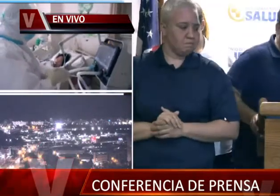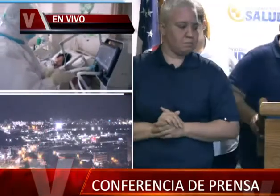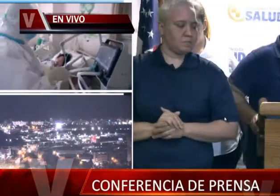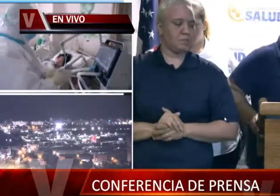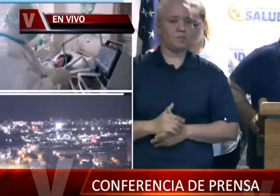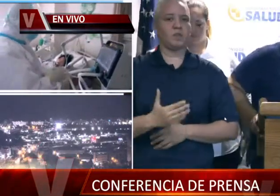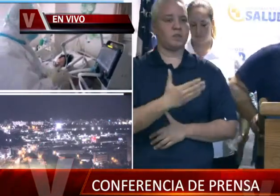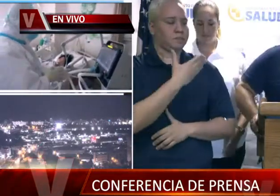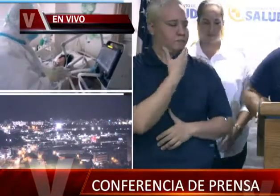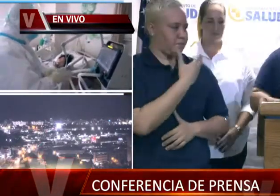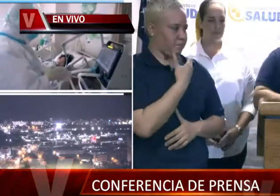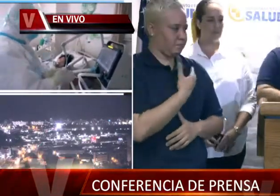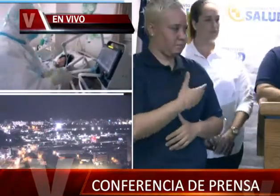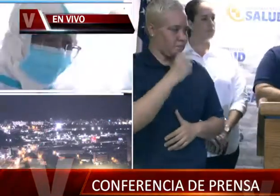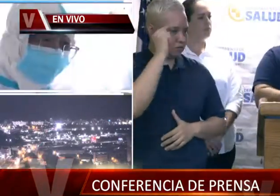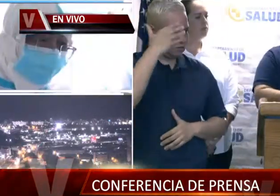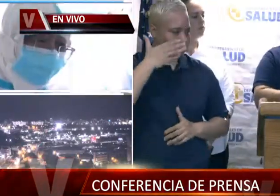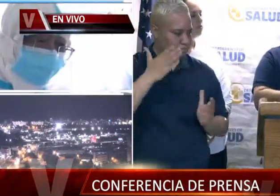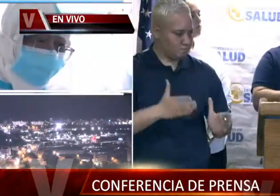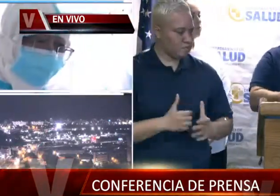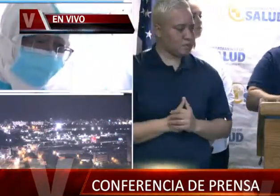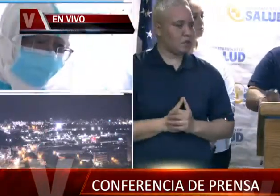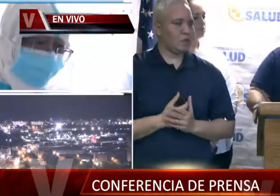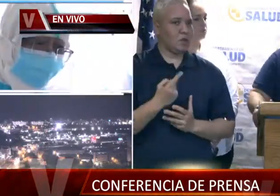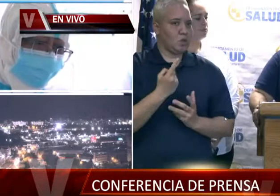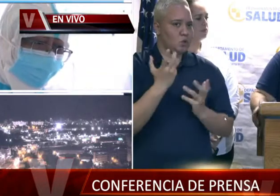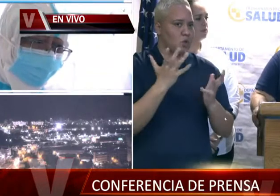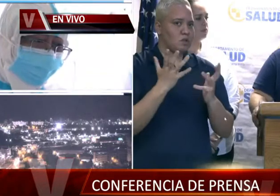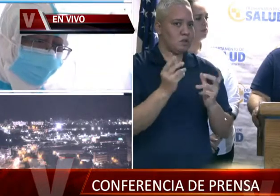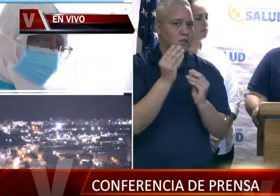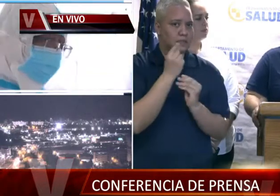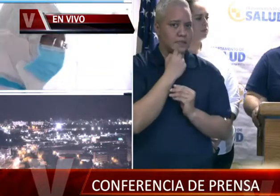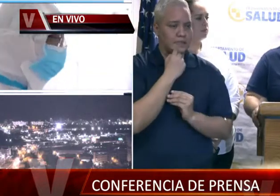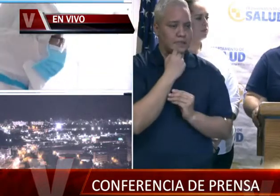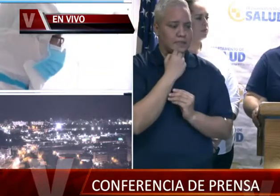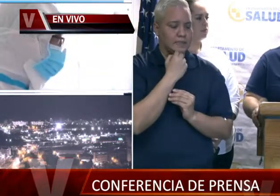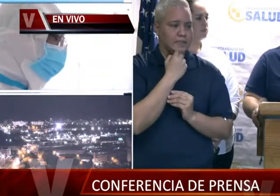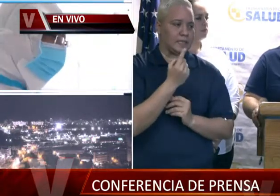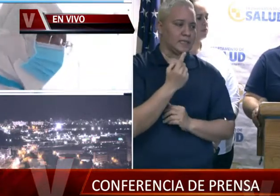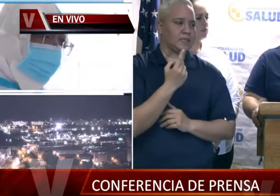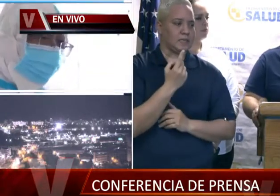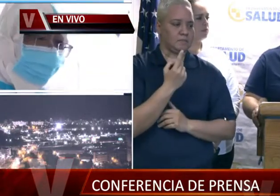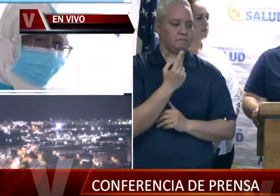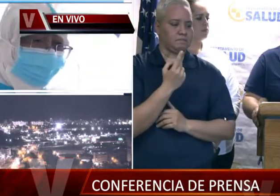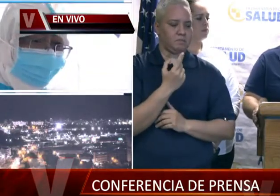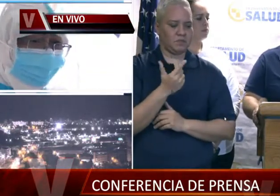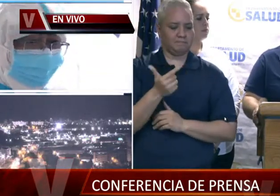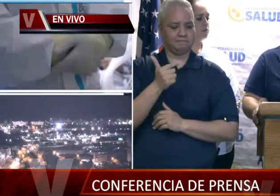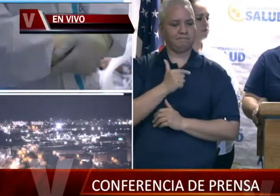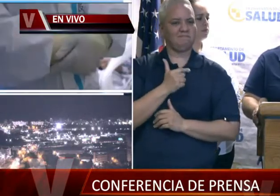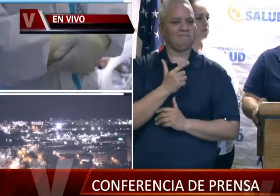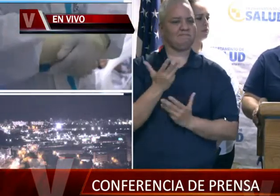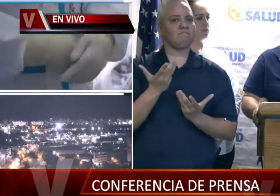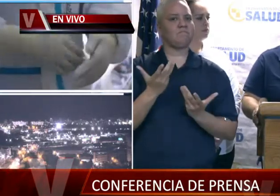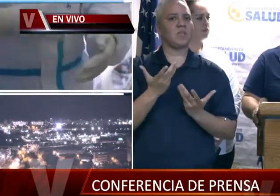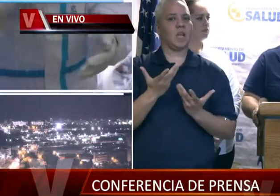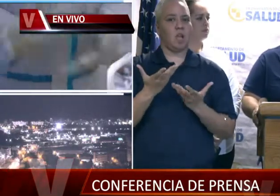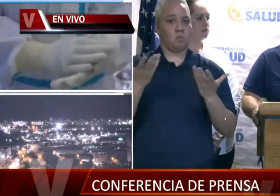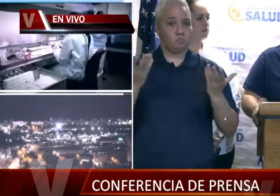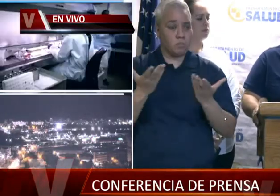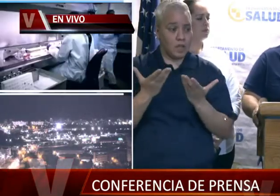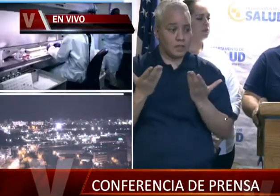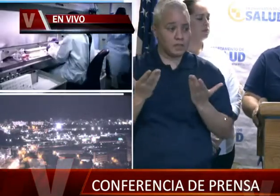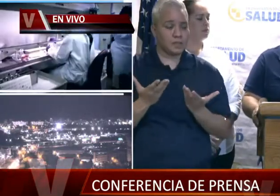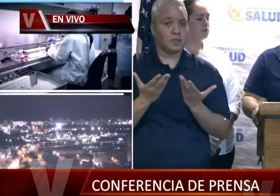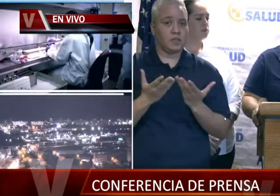Gracias, señora gobernadora. Y solamente quiero decir que la postura del CDC es para… estamos aquí, estamos como